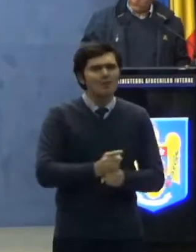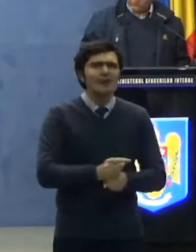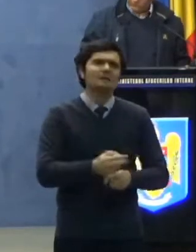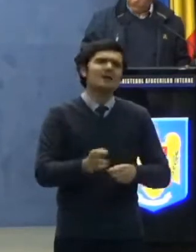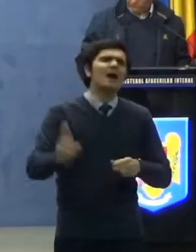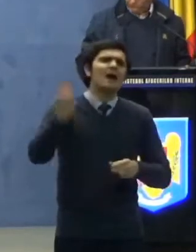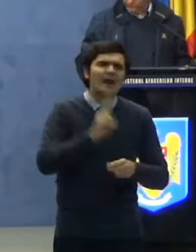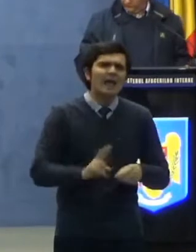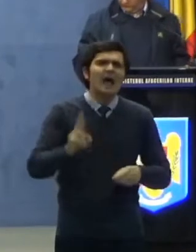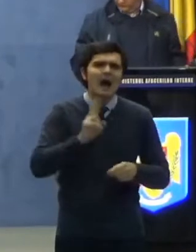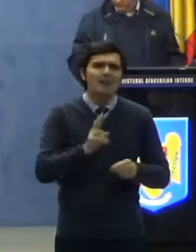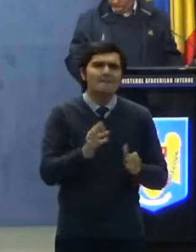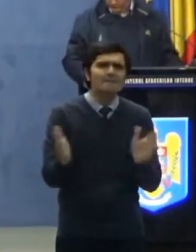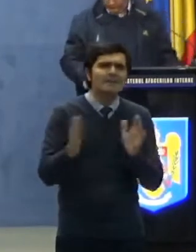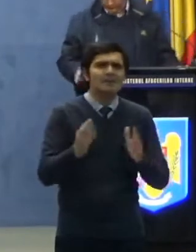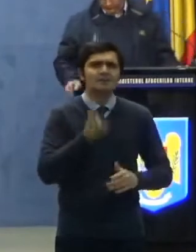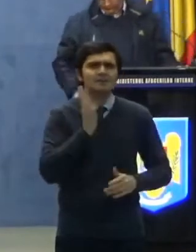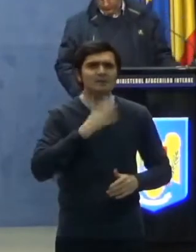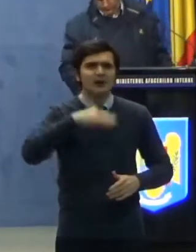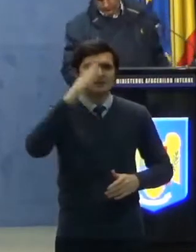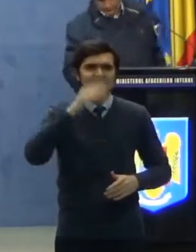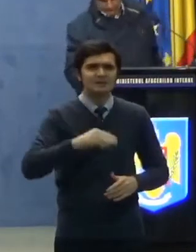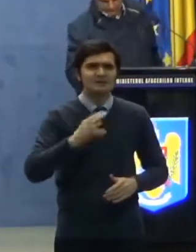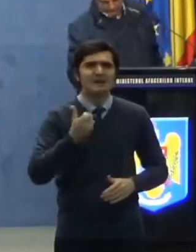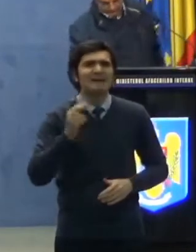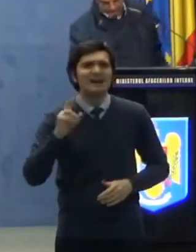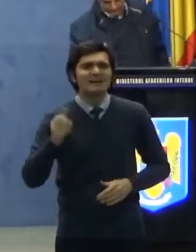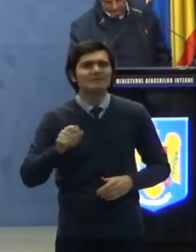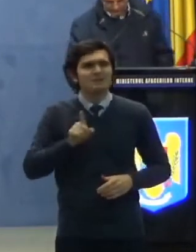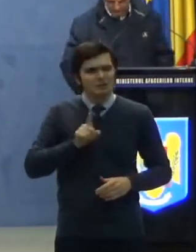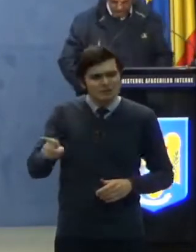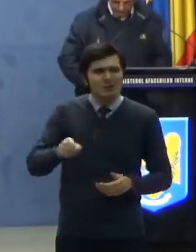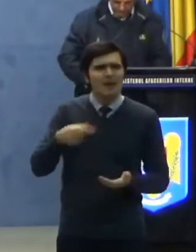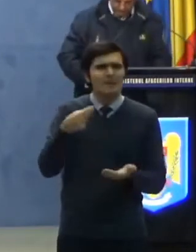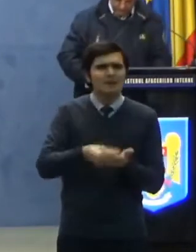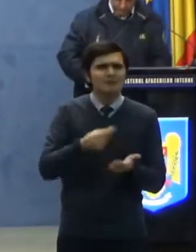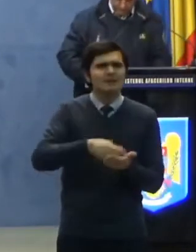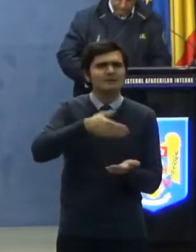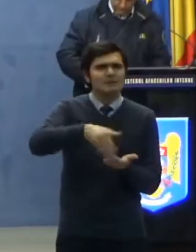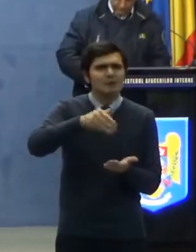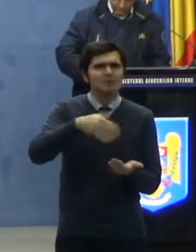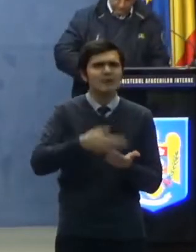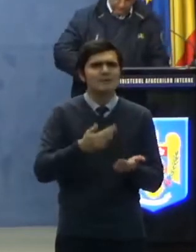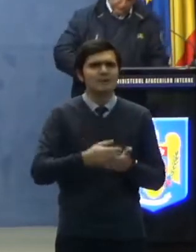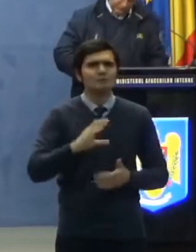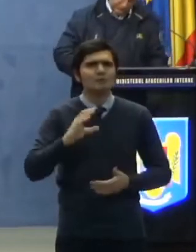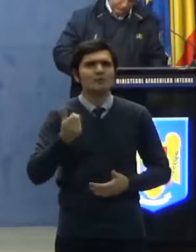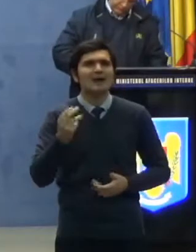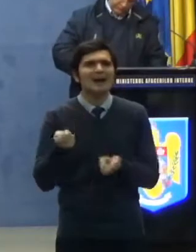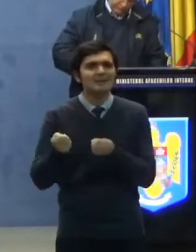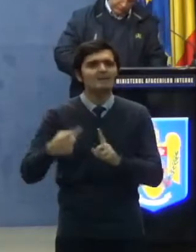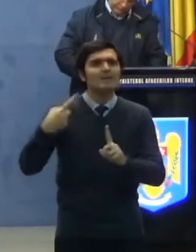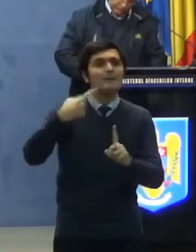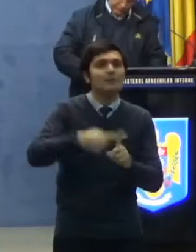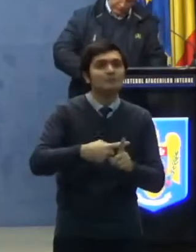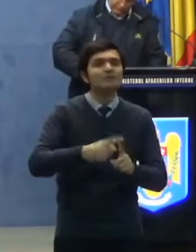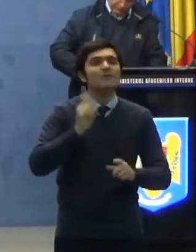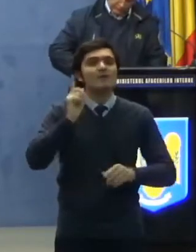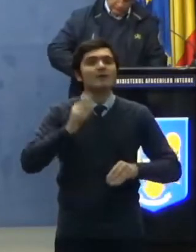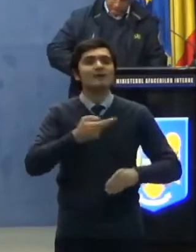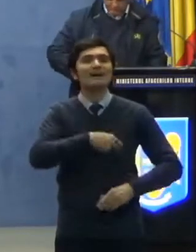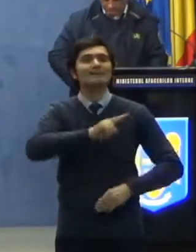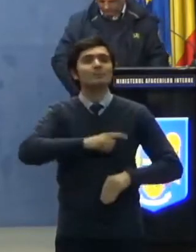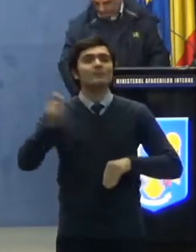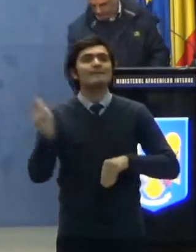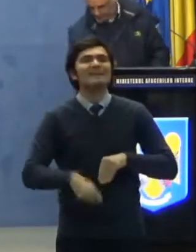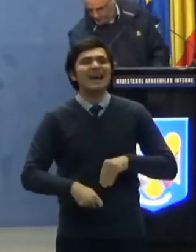zile de la carantinare, suportând cheltuielele efectuate cu carantinarea și vor răspunde penal conform legii.